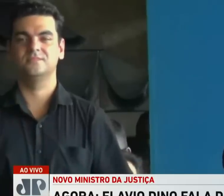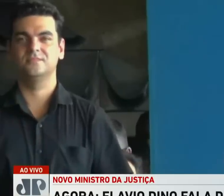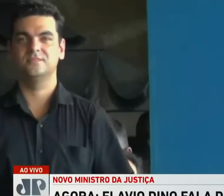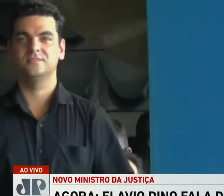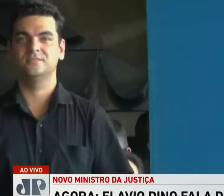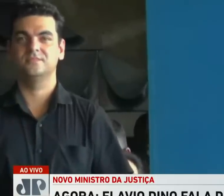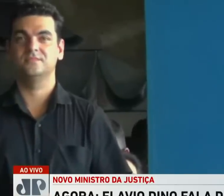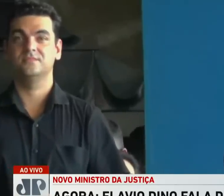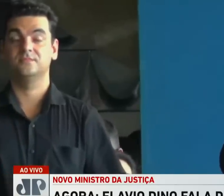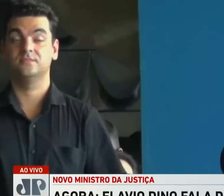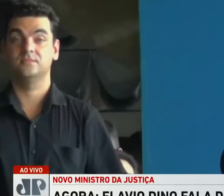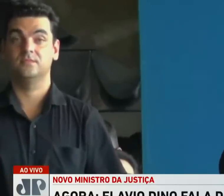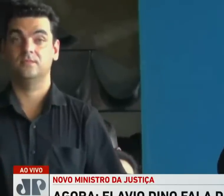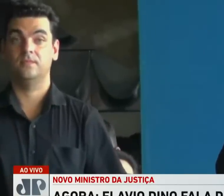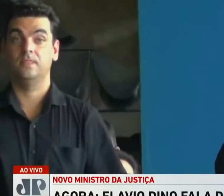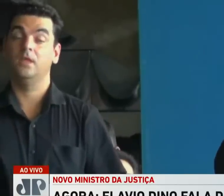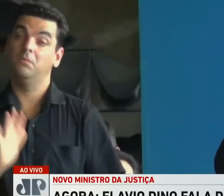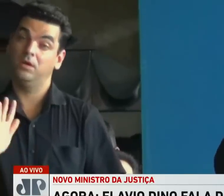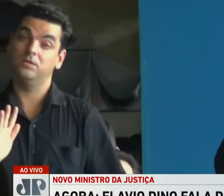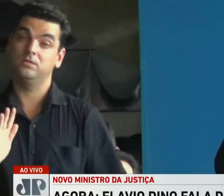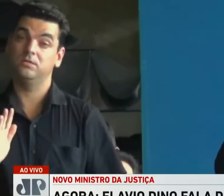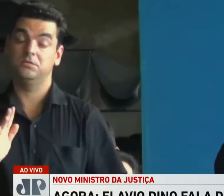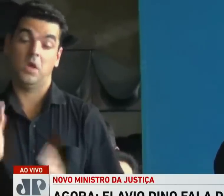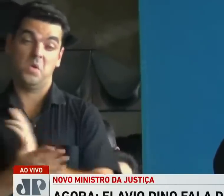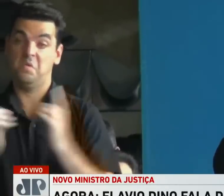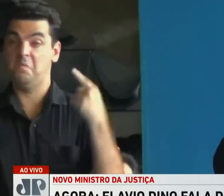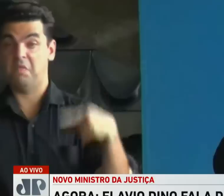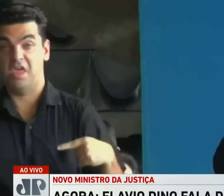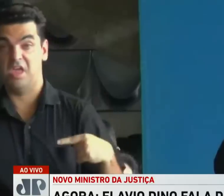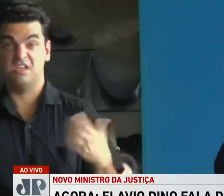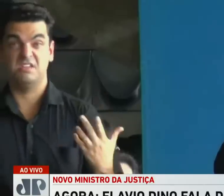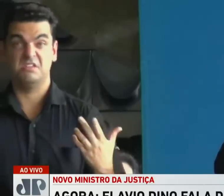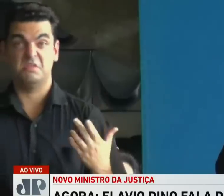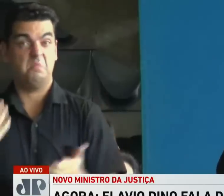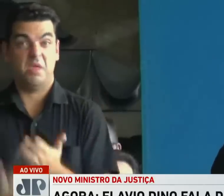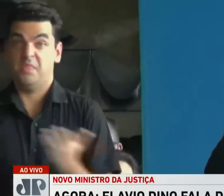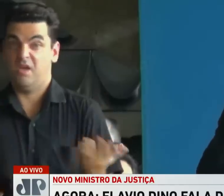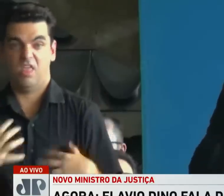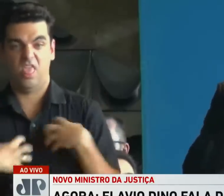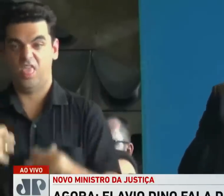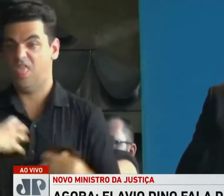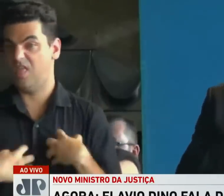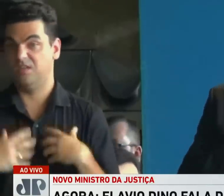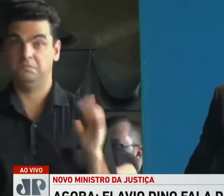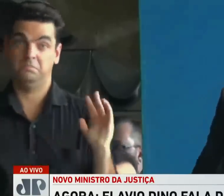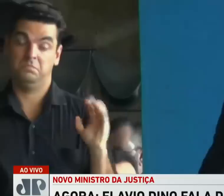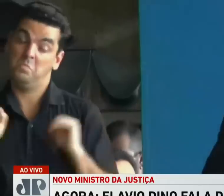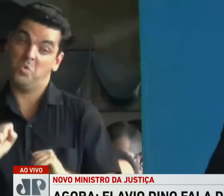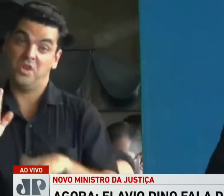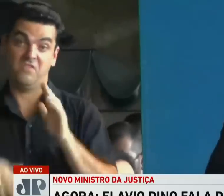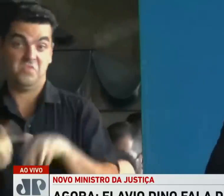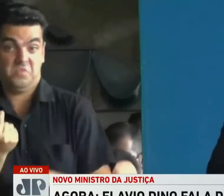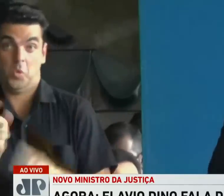E lamento muito por todos que apostaram contra e hoje estão pagando as apostas, patrimoniais ou não.